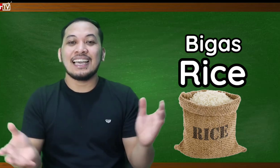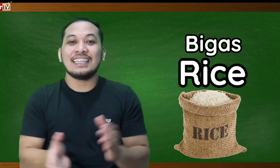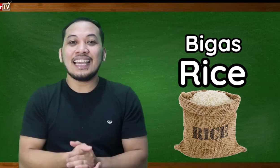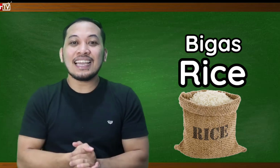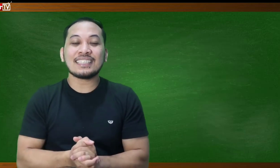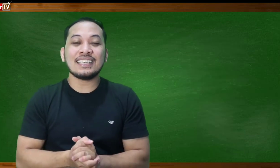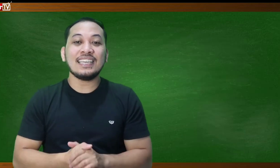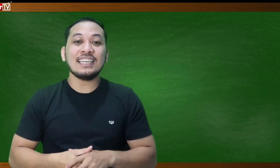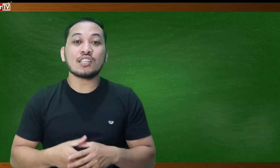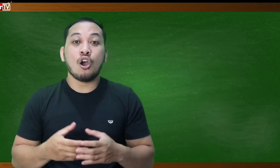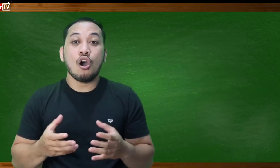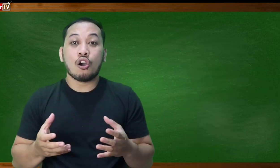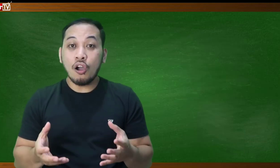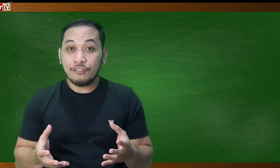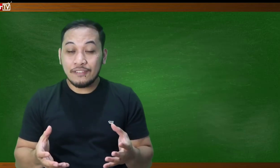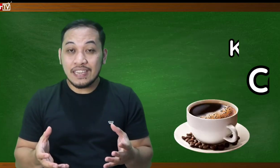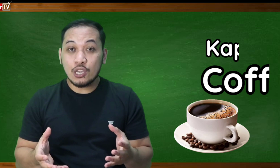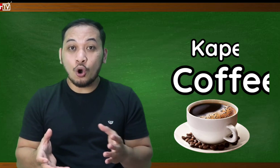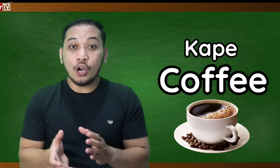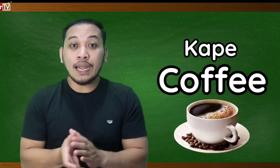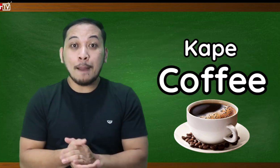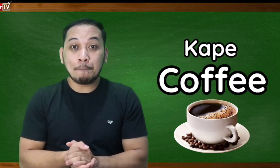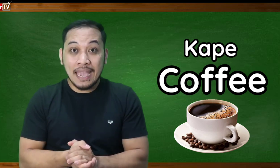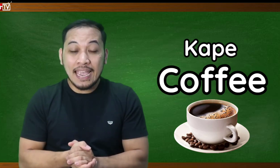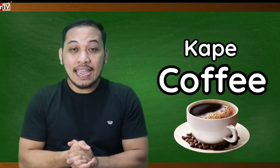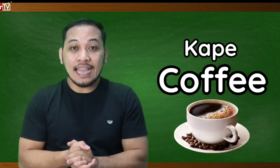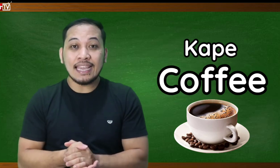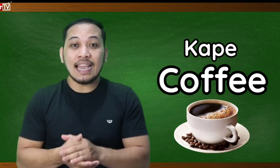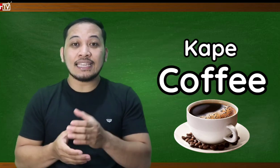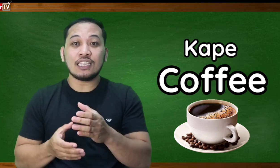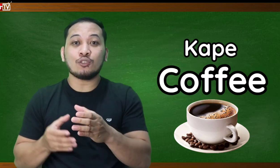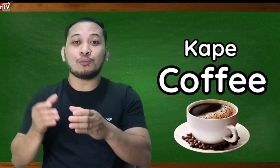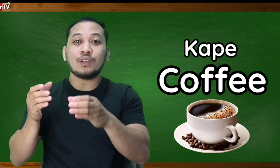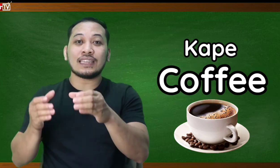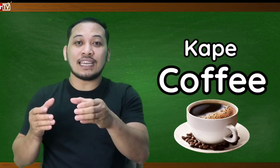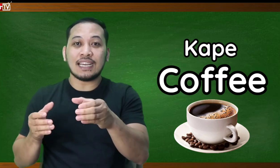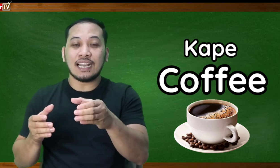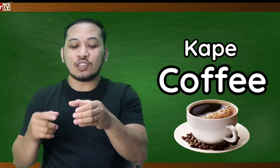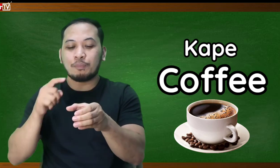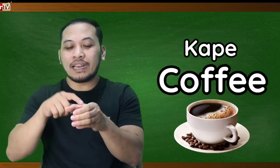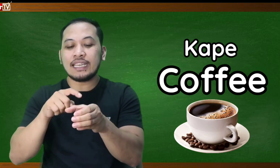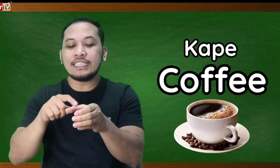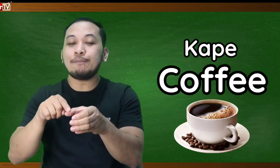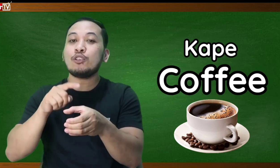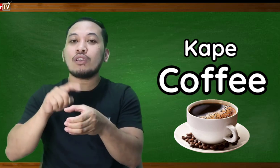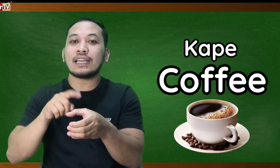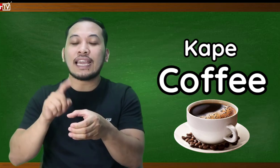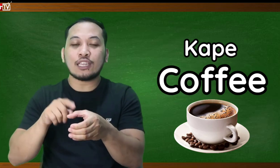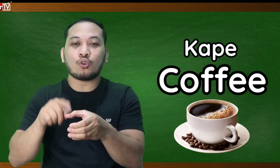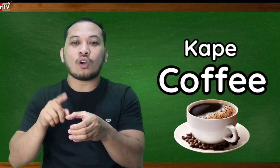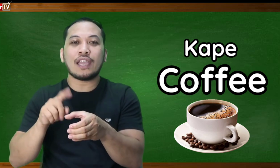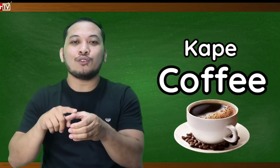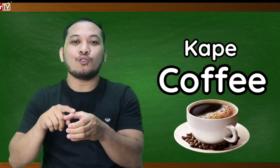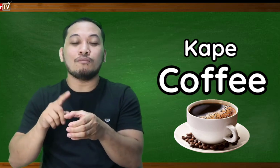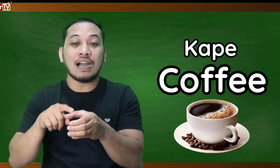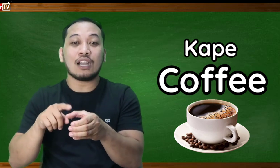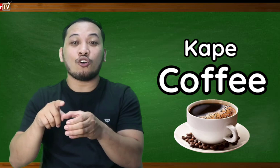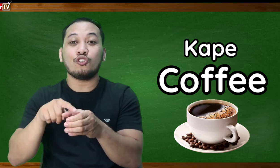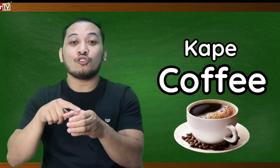Next is coffee or kape Ayan ganito po natin Naka ganito parang isipin nyo lang na ito ay yung mug o yung